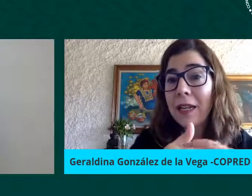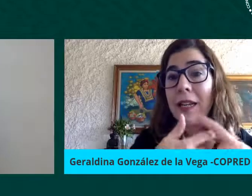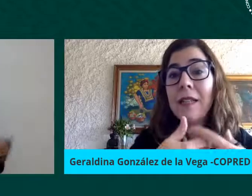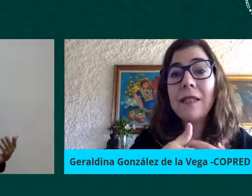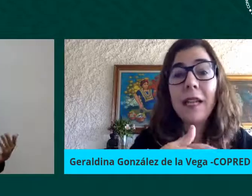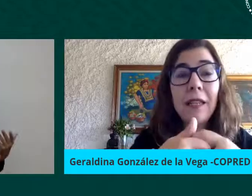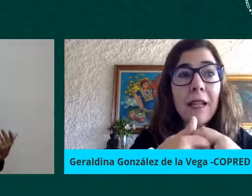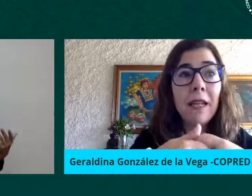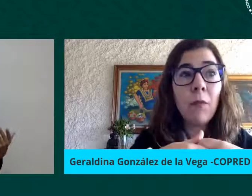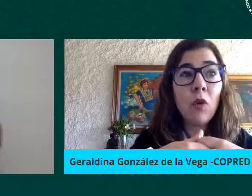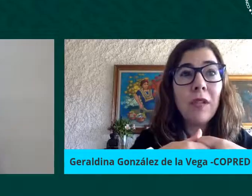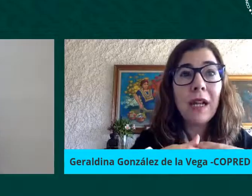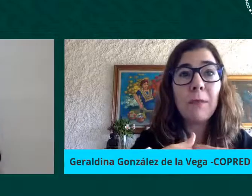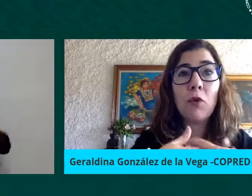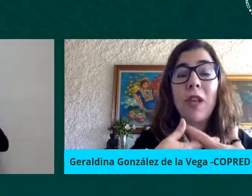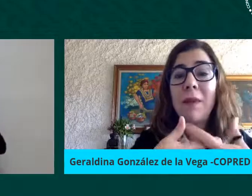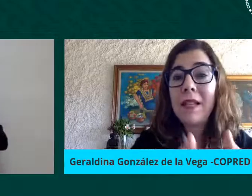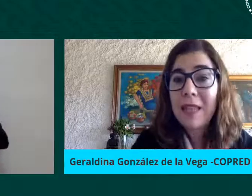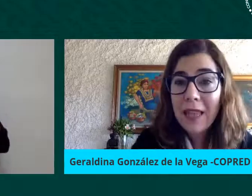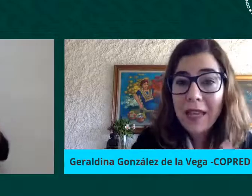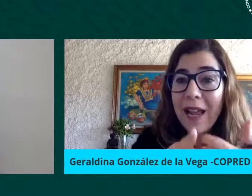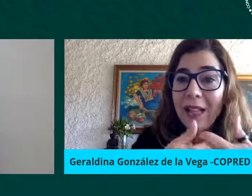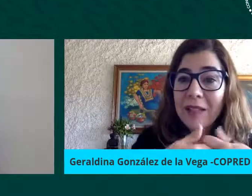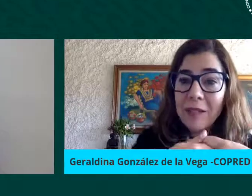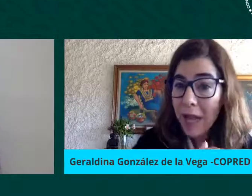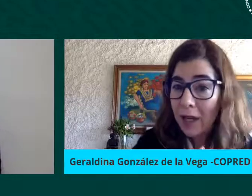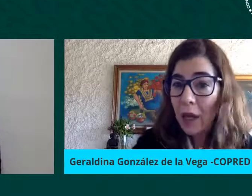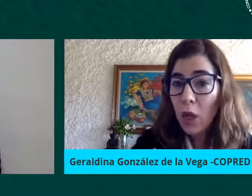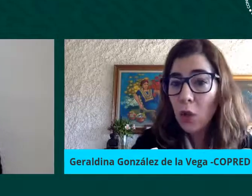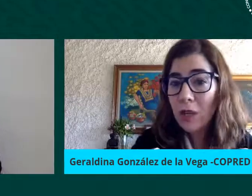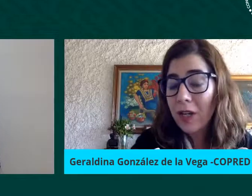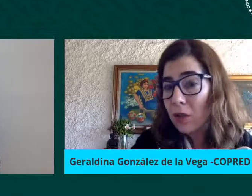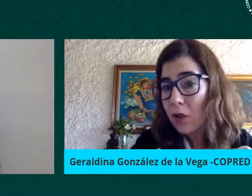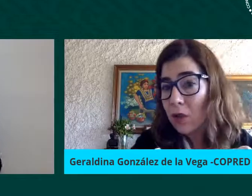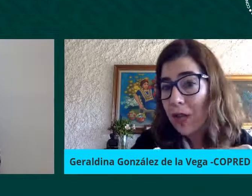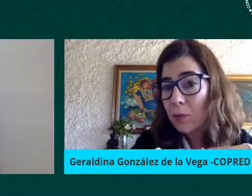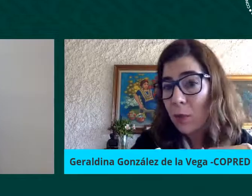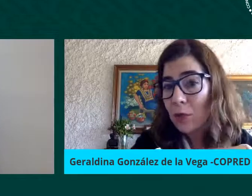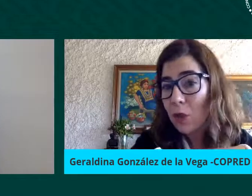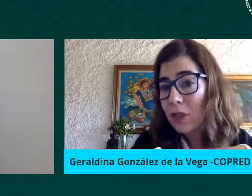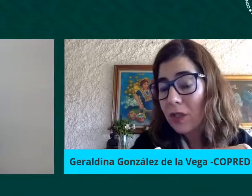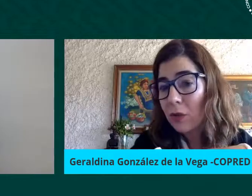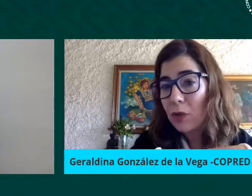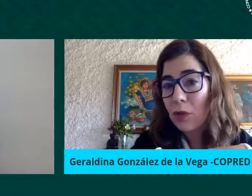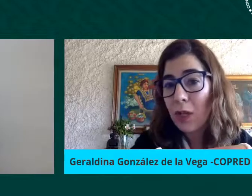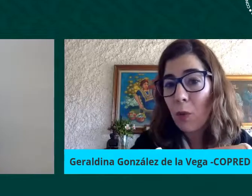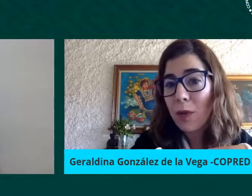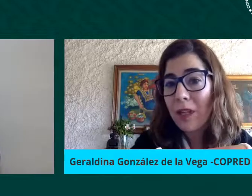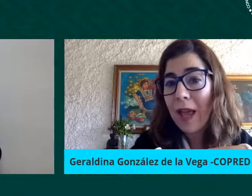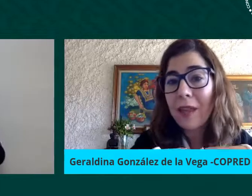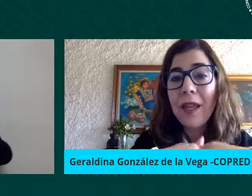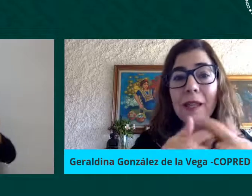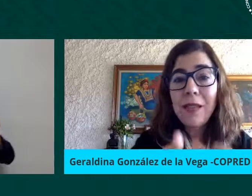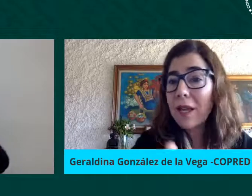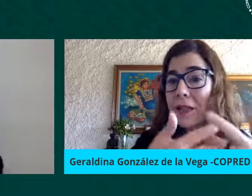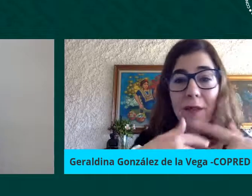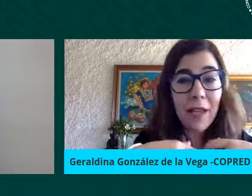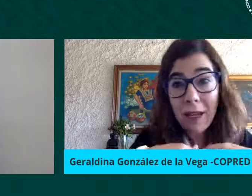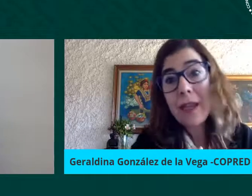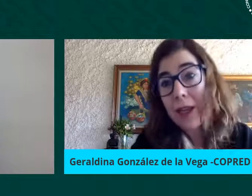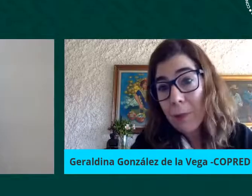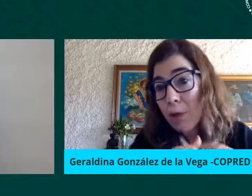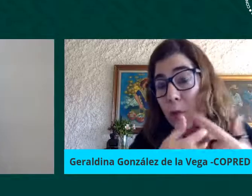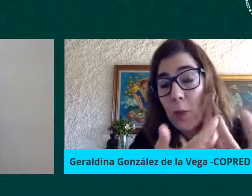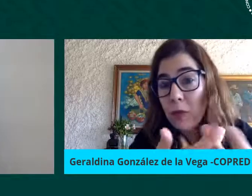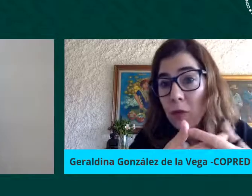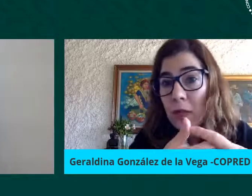quienes tenemos la responsabilidad de garantizar los derechos de las poblaciones en situación de movilidad sea que se